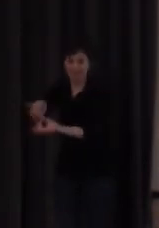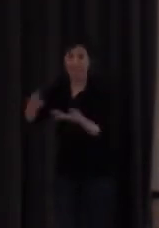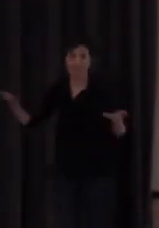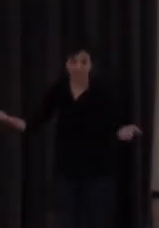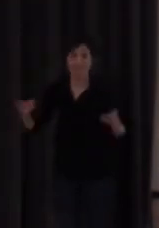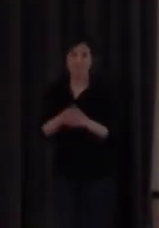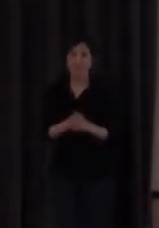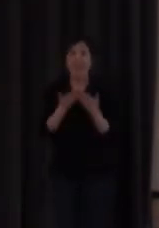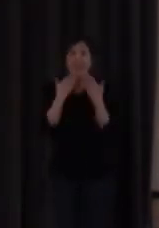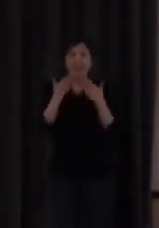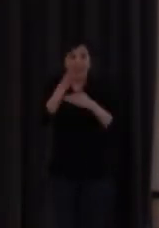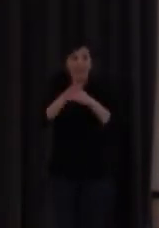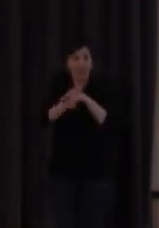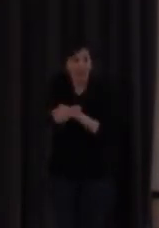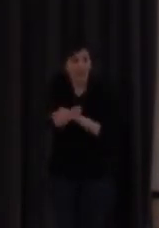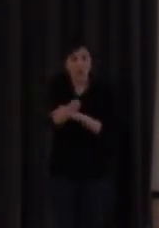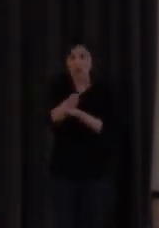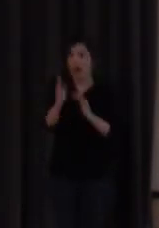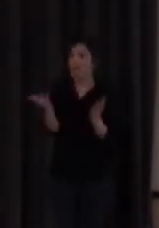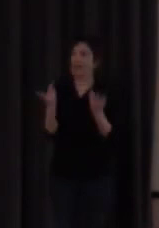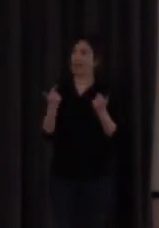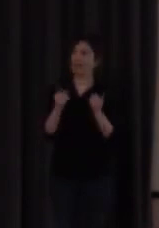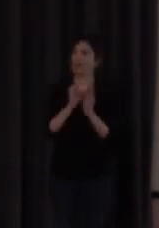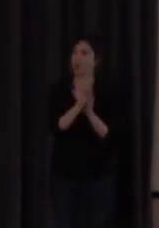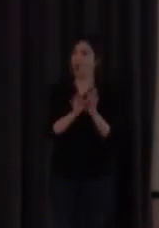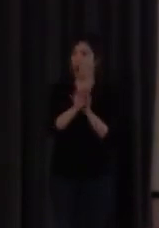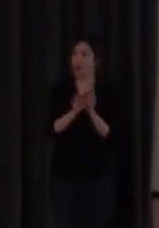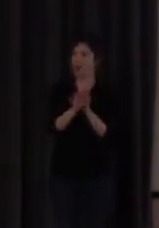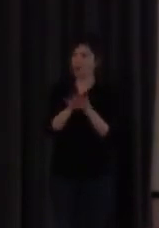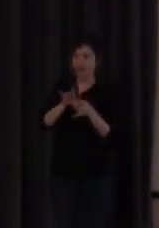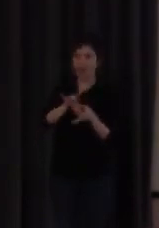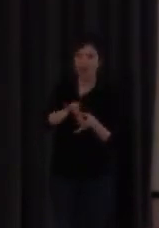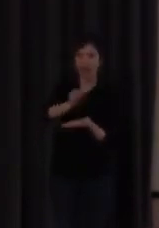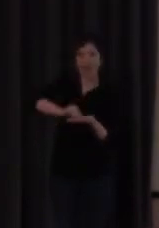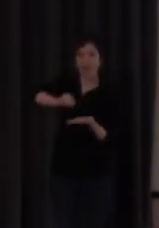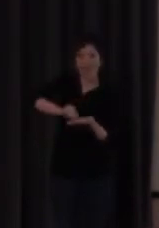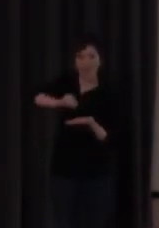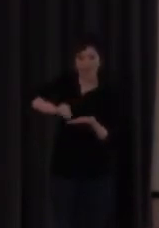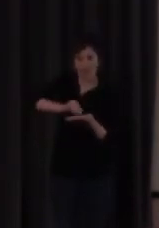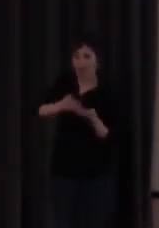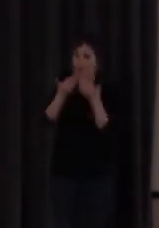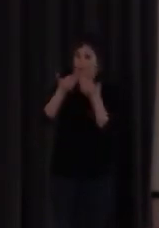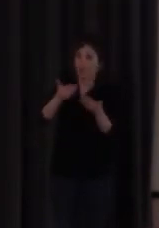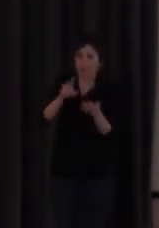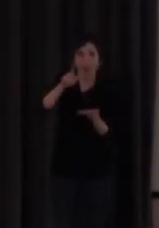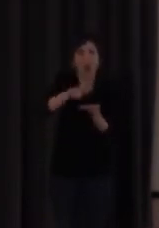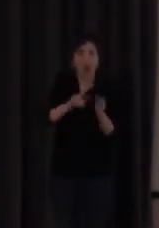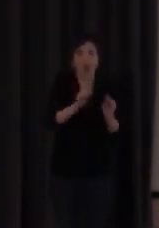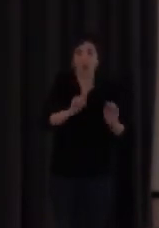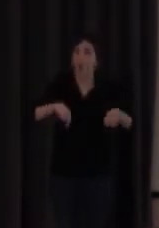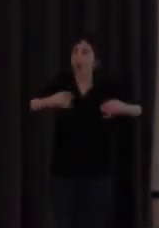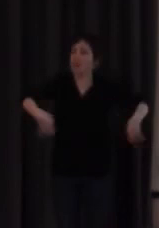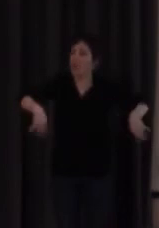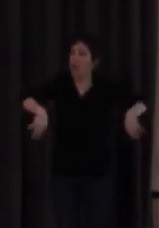mitjançant l'accés a les habilitats fonològiques implicades en la lectoescritura a través de la llengua natural de l'alumnat sord,